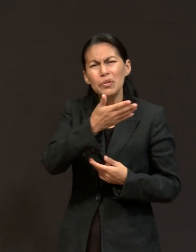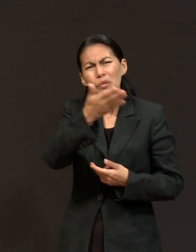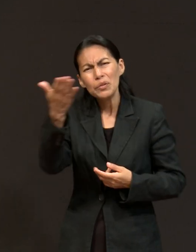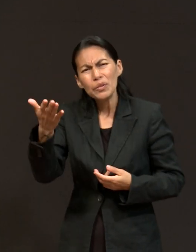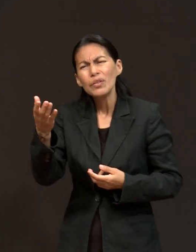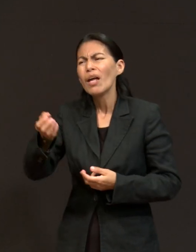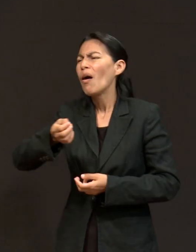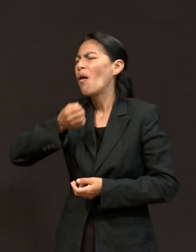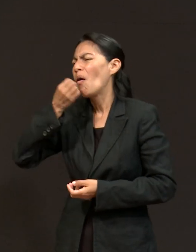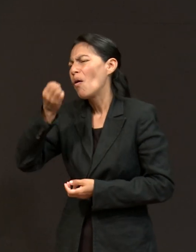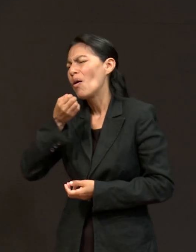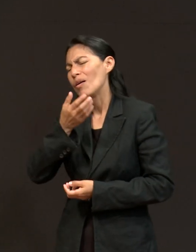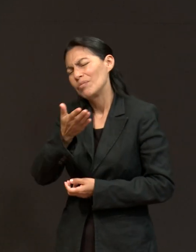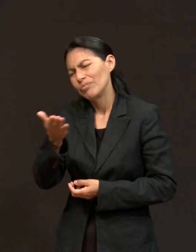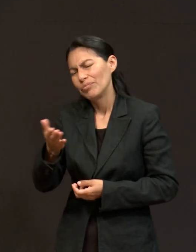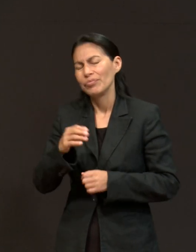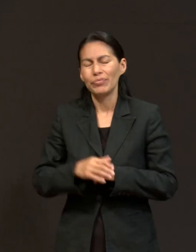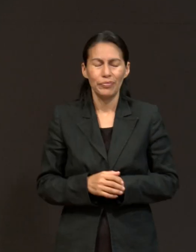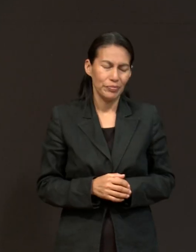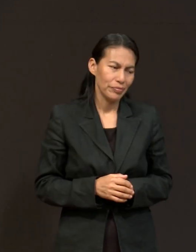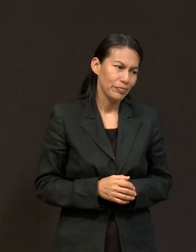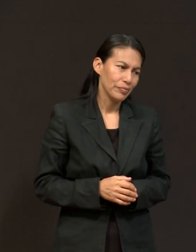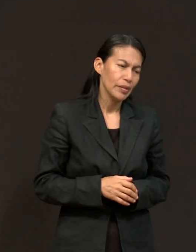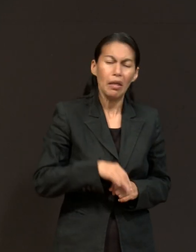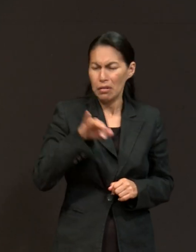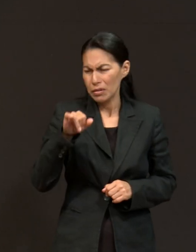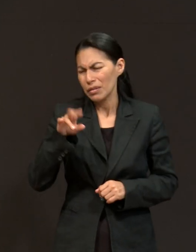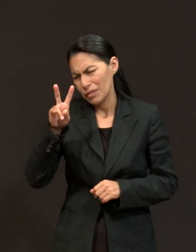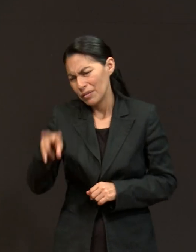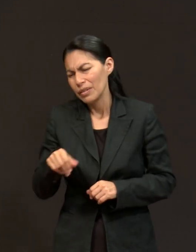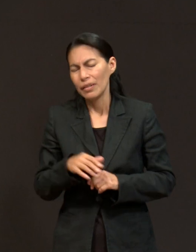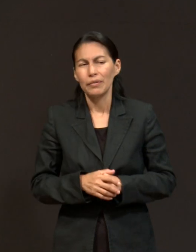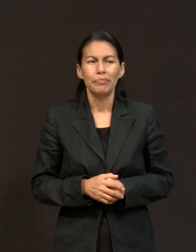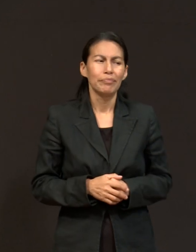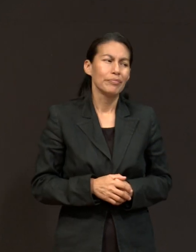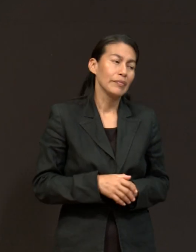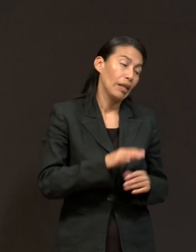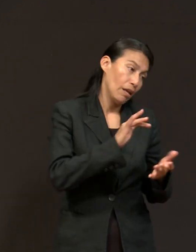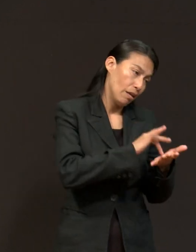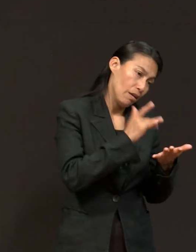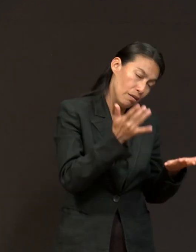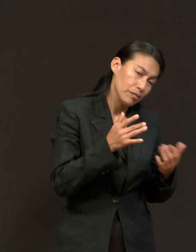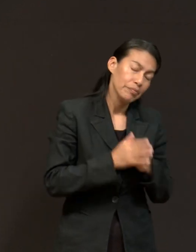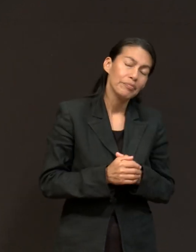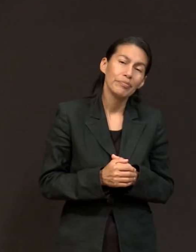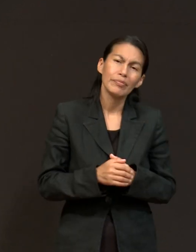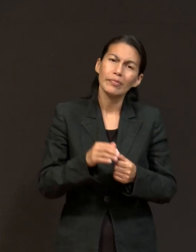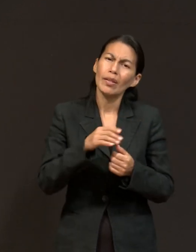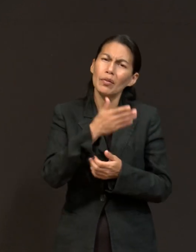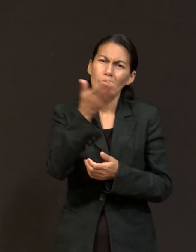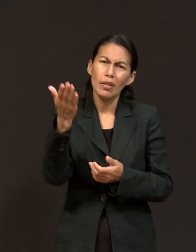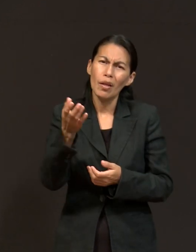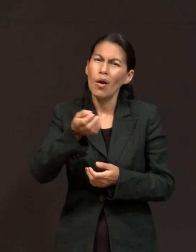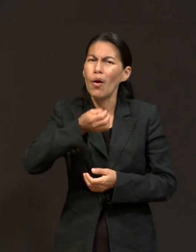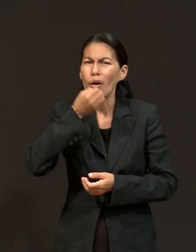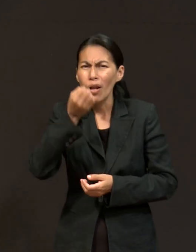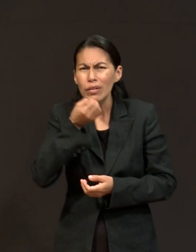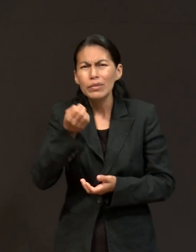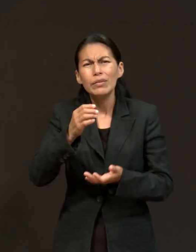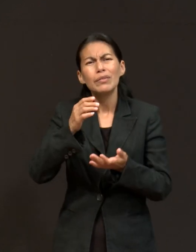personas que estarán orando por esta situación que estás viviendo. Así es. Y gracias por cada oración que han